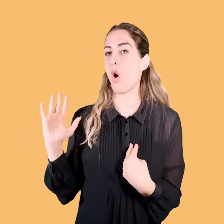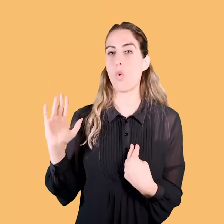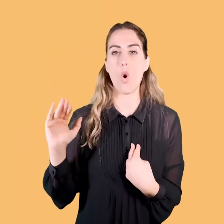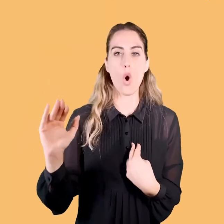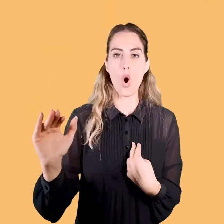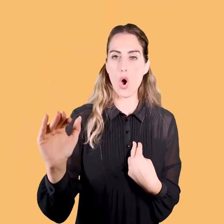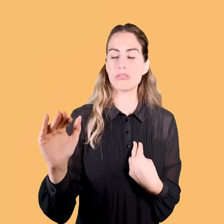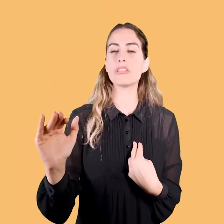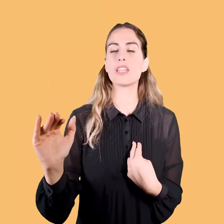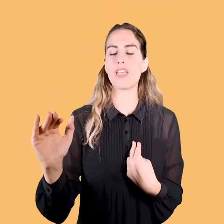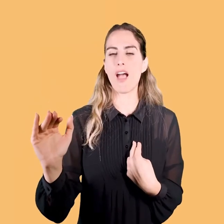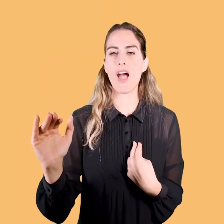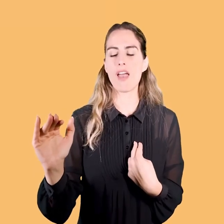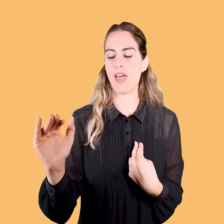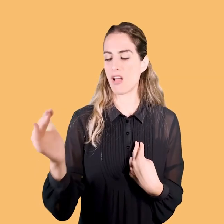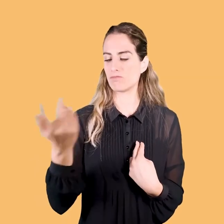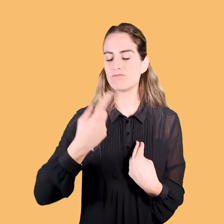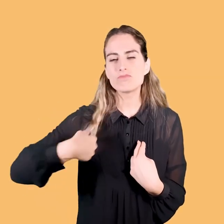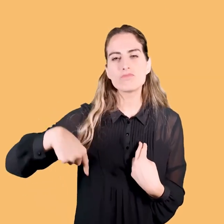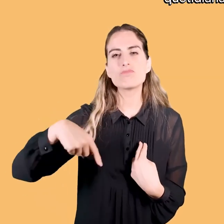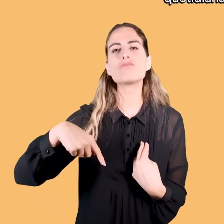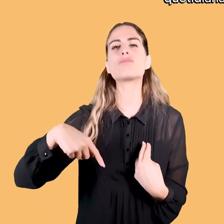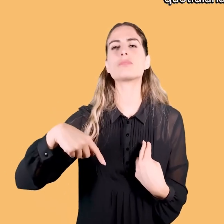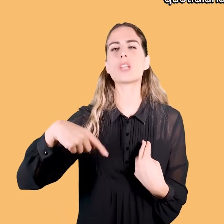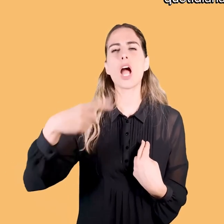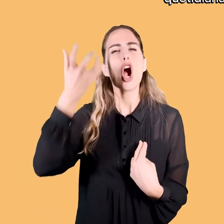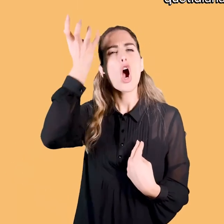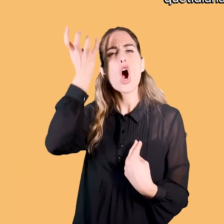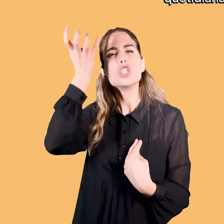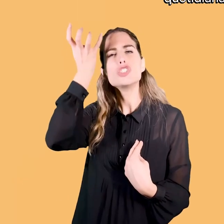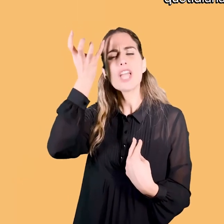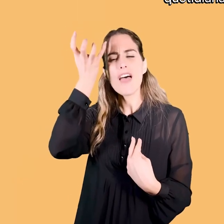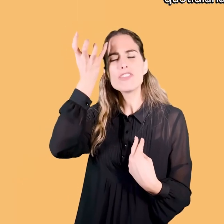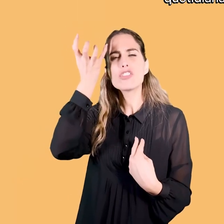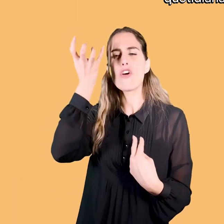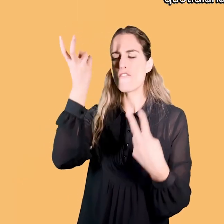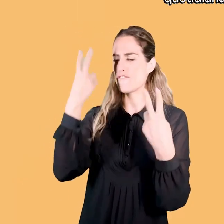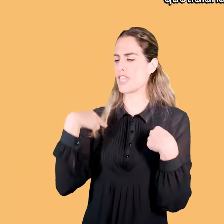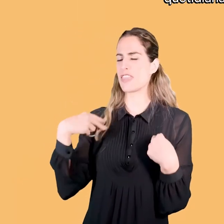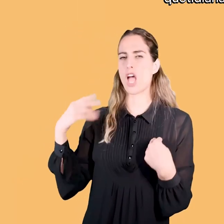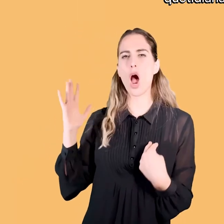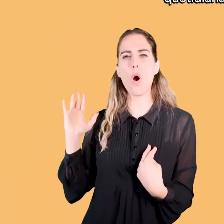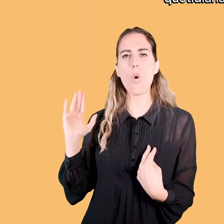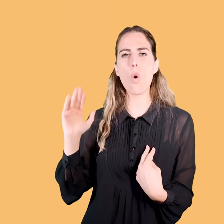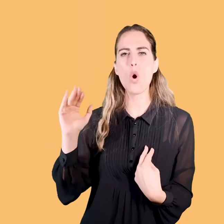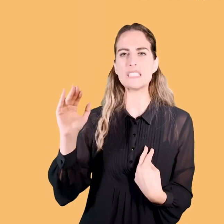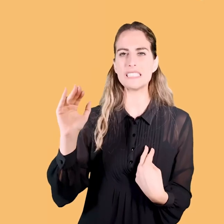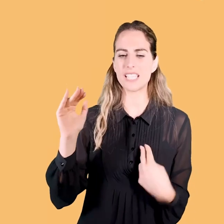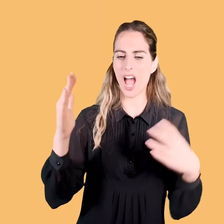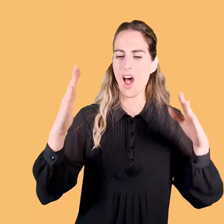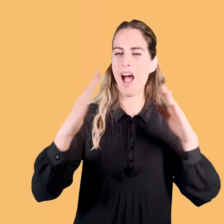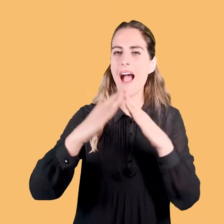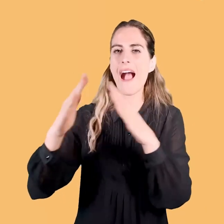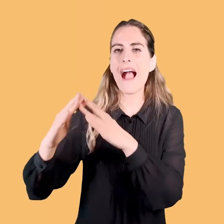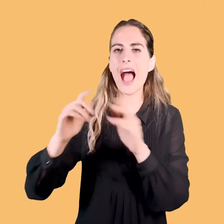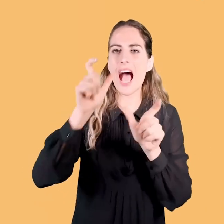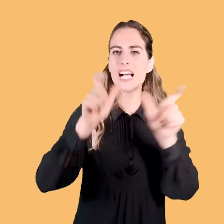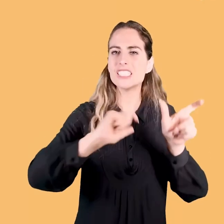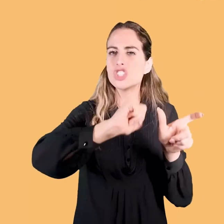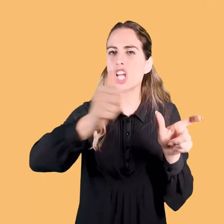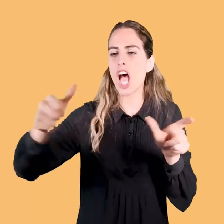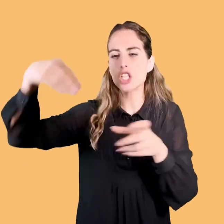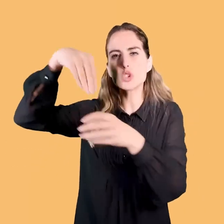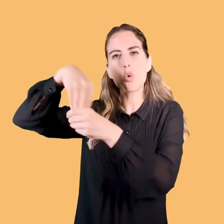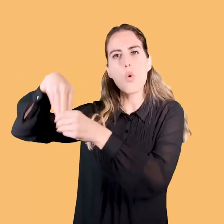quotidiano, della concezione che abbiamo della vita quotidiana nelle case di